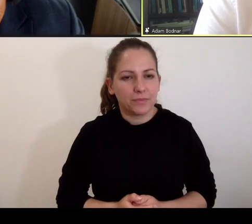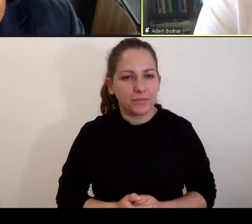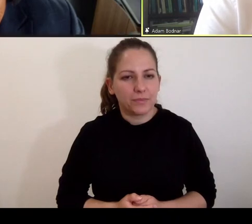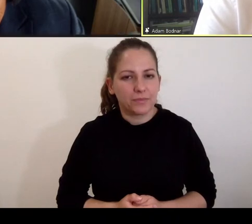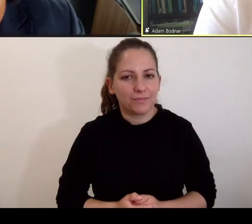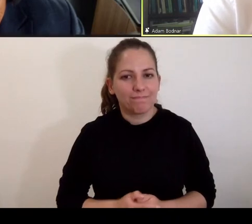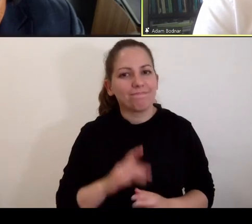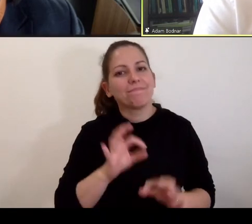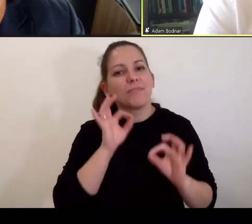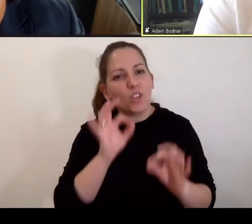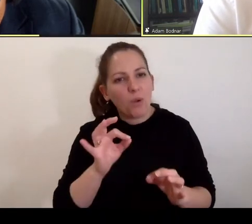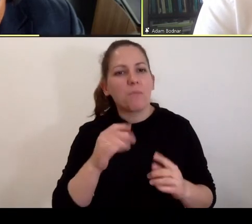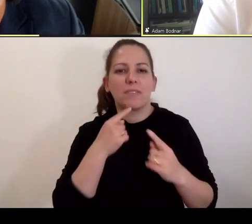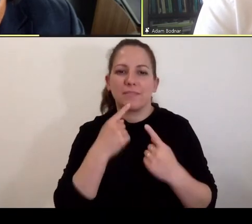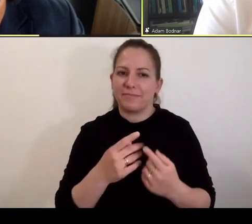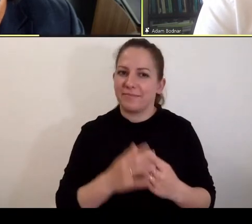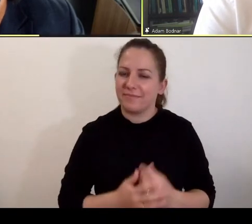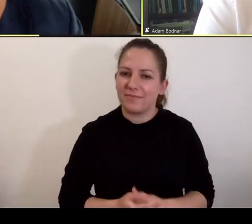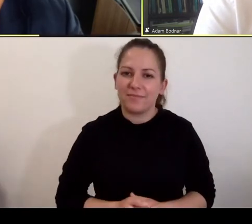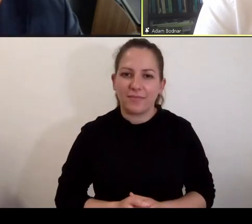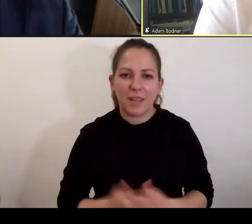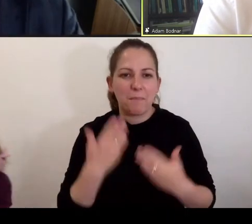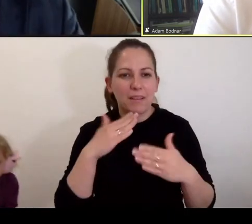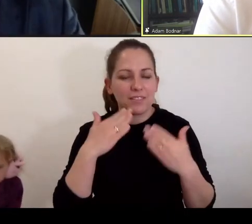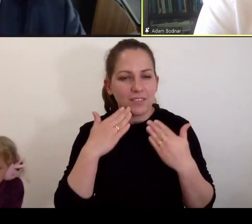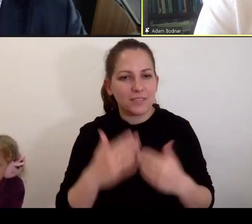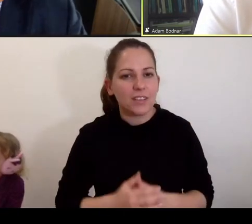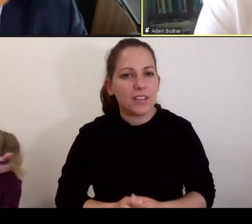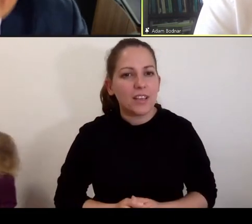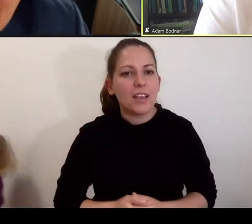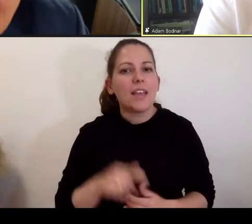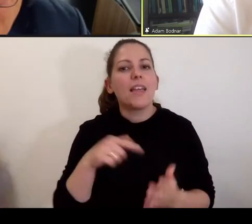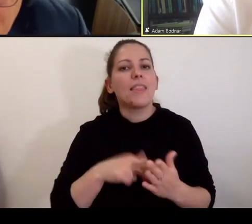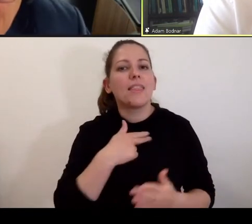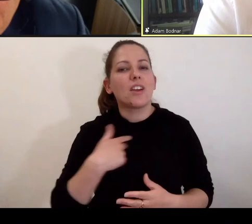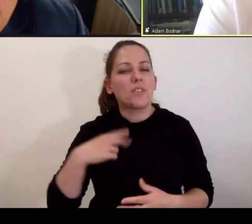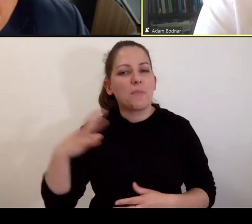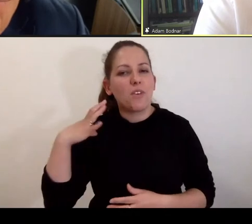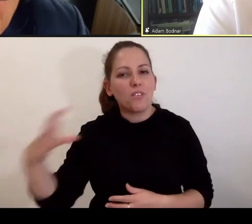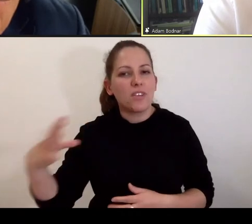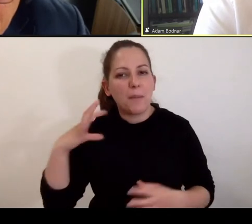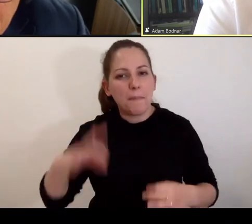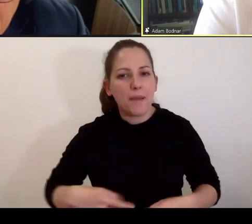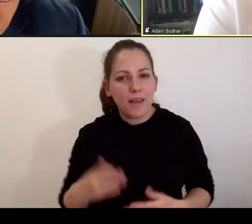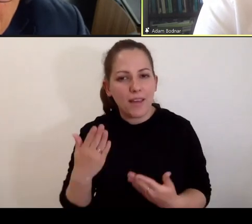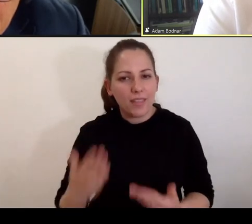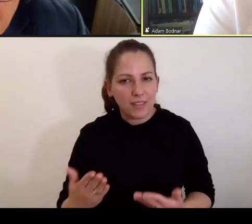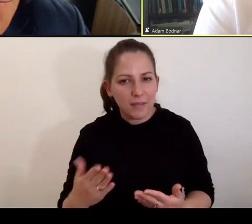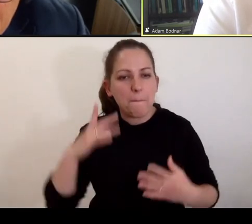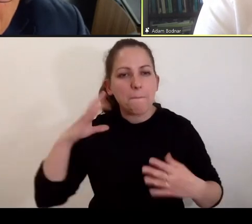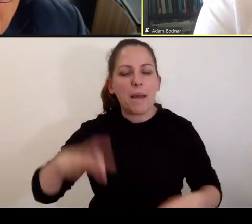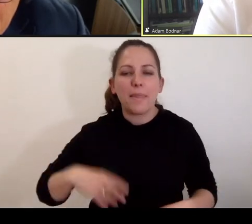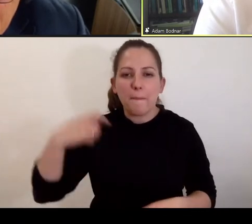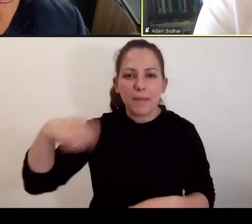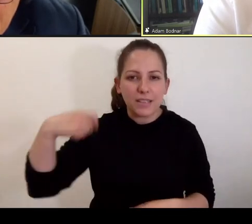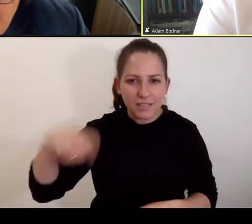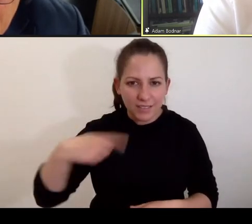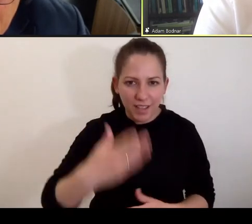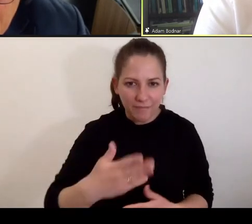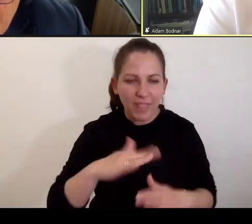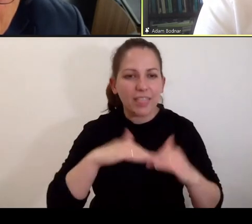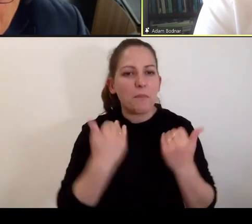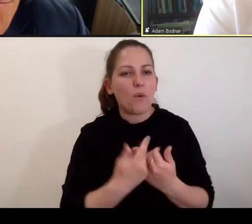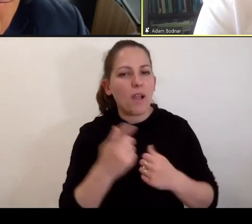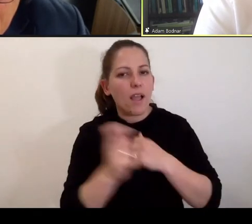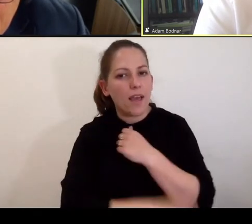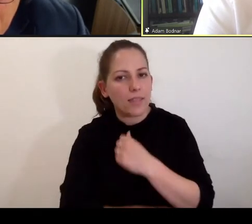Dobre przesłanie. Bardzo serdecznie dziękuję. Drodzy Państwo, naszym gościem był pan prezydent Międzynarodowego Trybunału